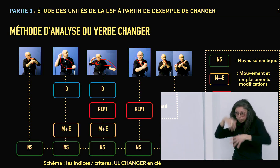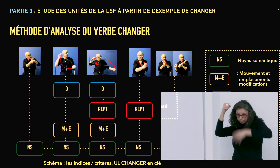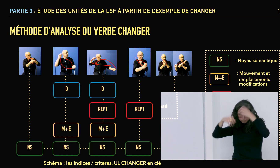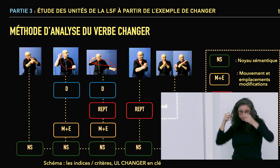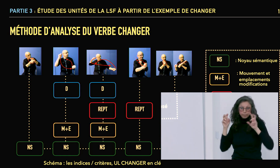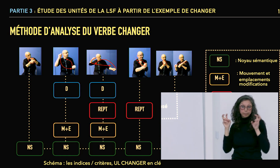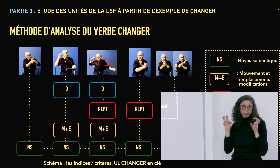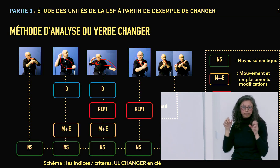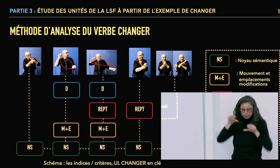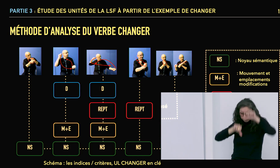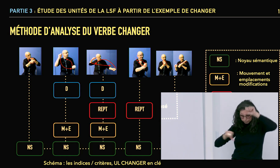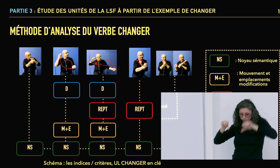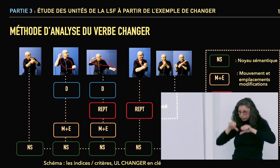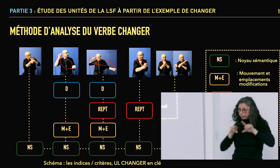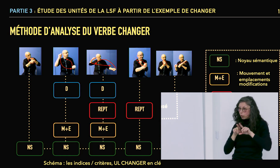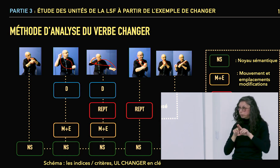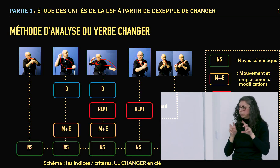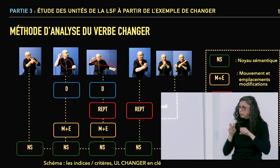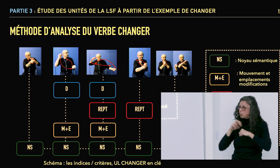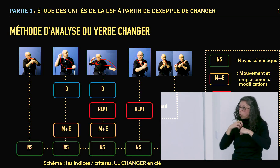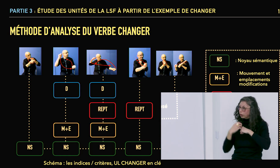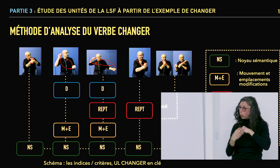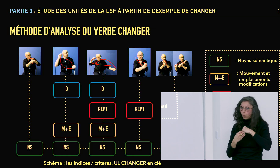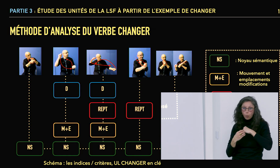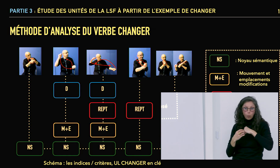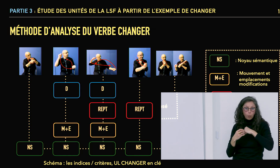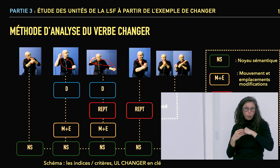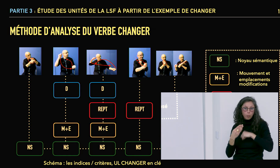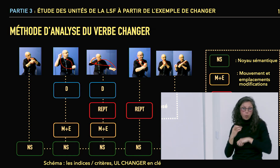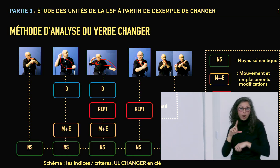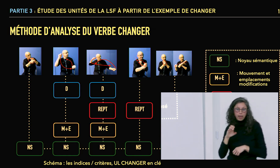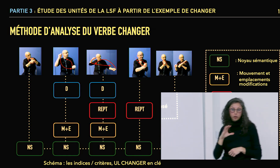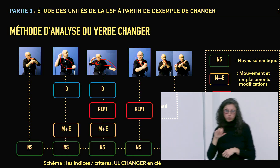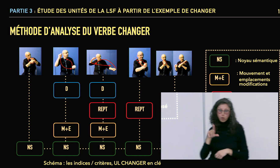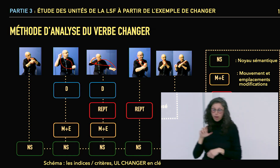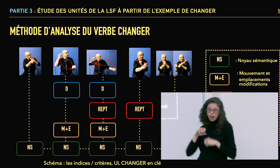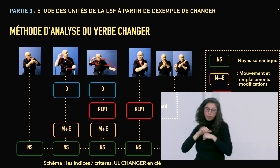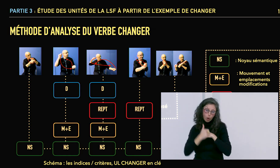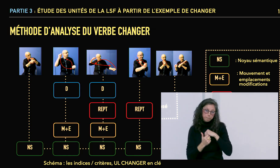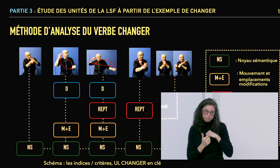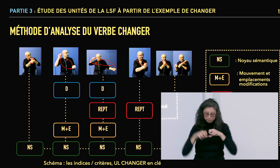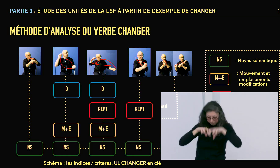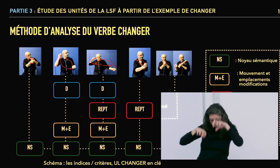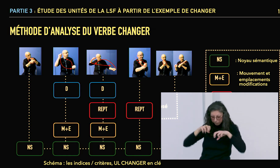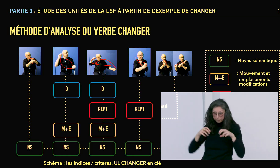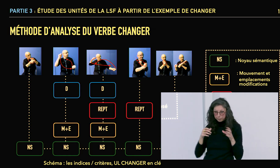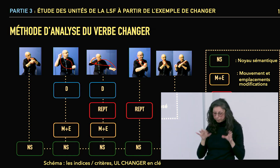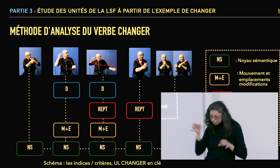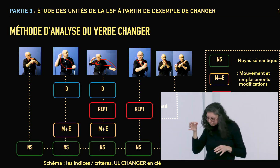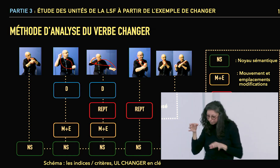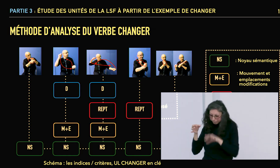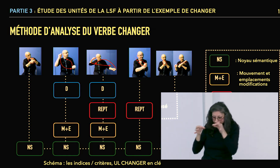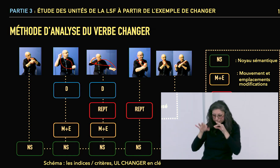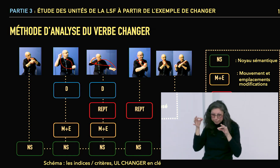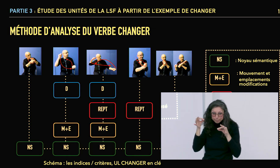J'ai essayé de foire différents niveaux d'analyse dans ces différentes molécules, dans ces différents